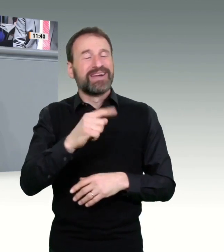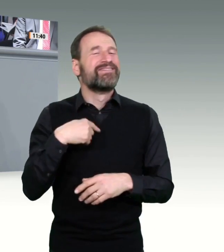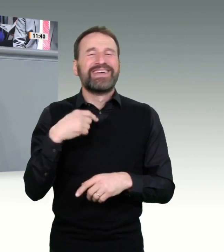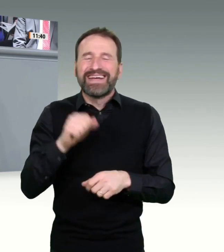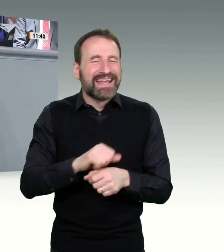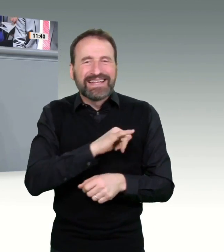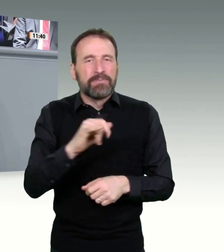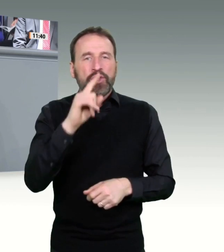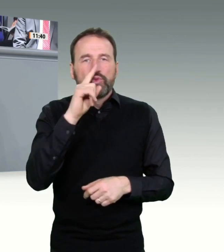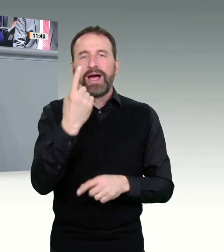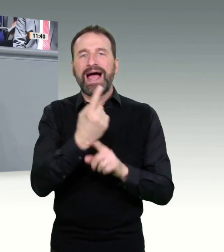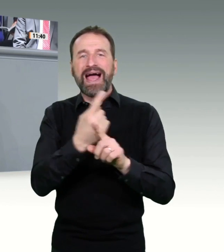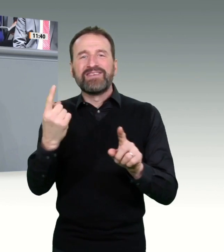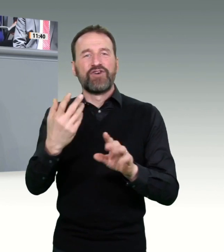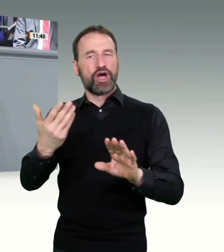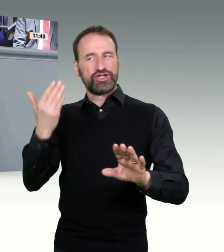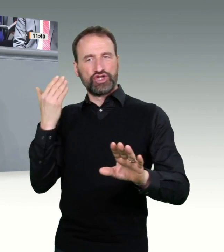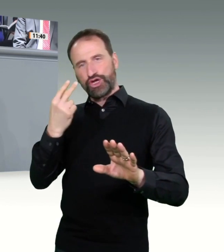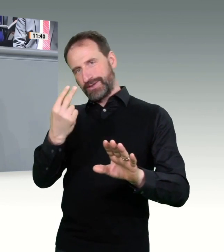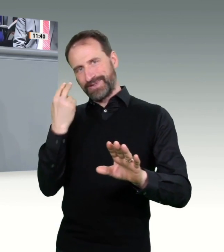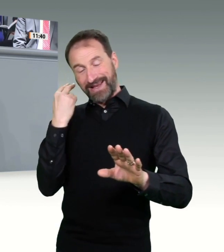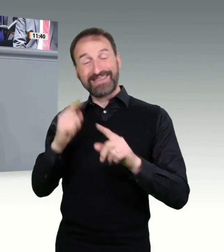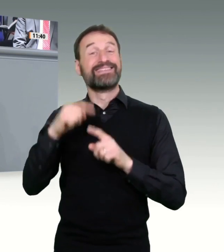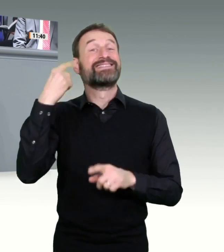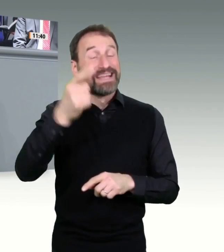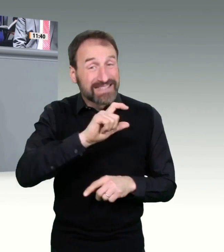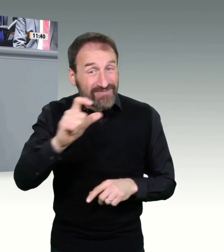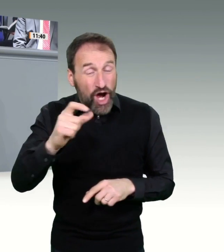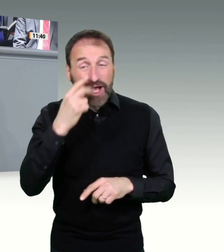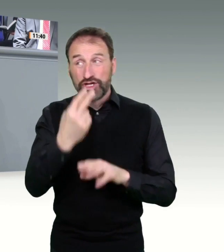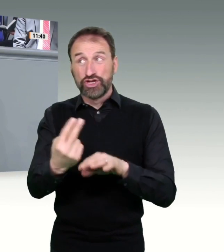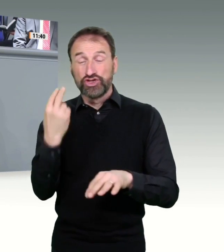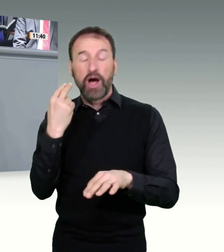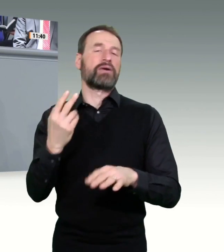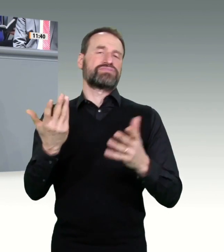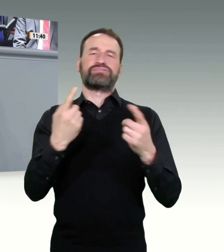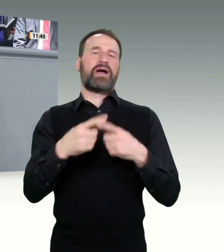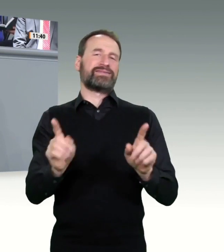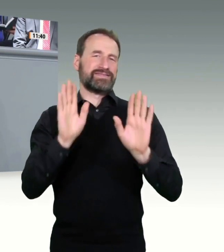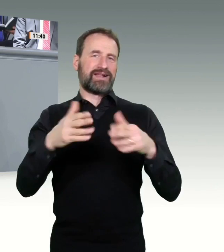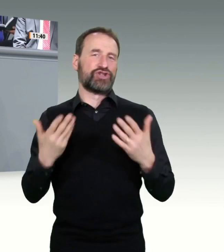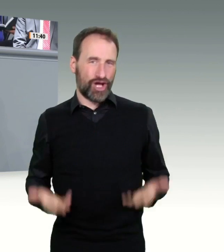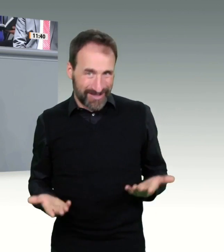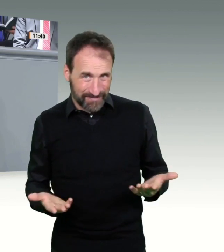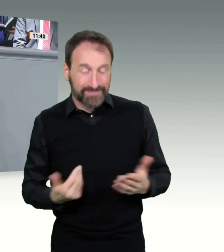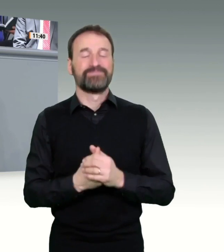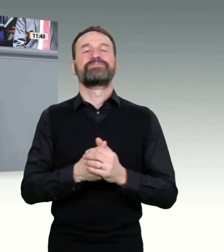schon wieder eine andere sein als heute. Wenn die Forderung kommt, dass wir so schnell wie möglich in die Arztpraxen sollen, was natürlich